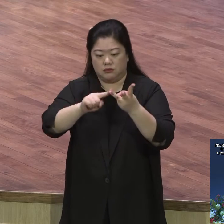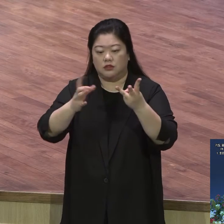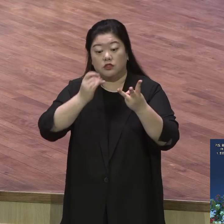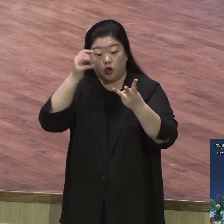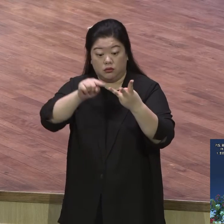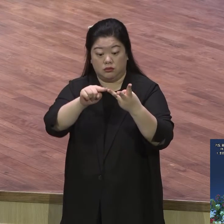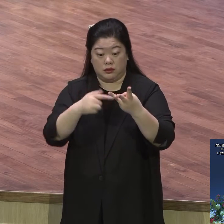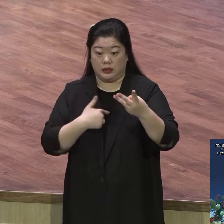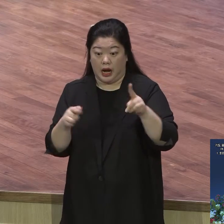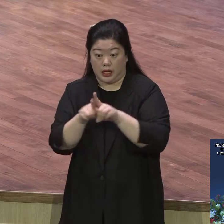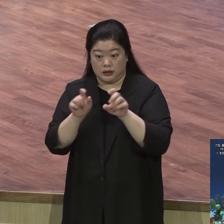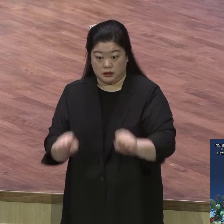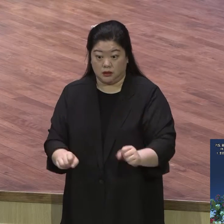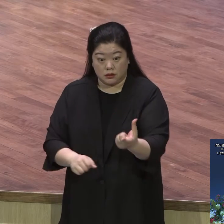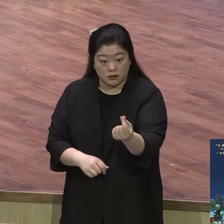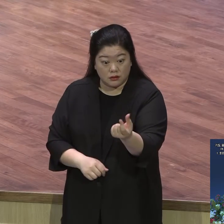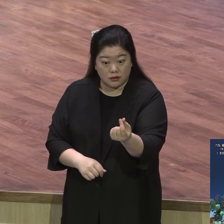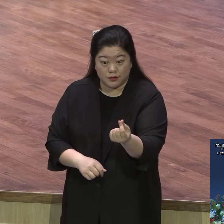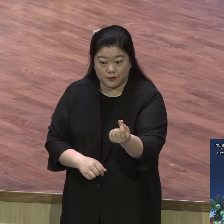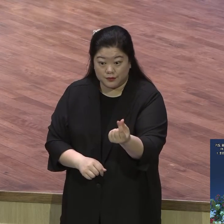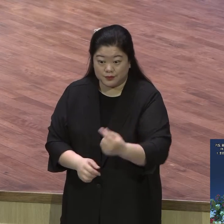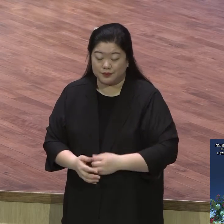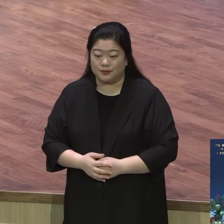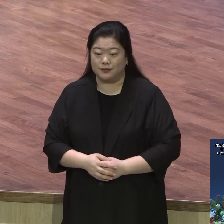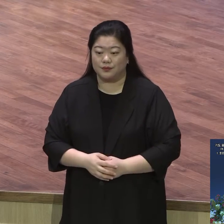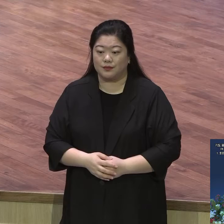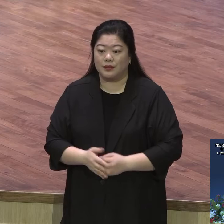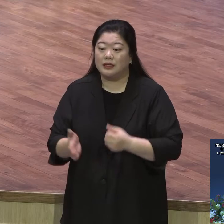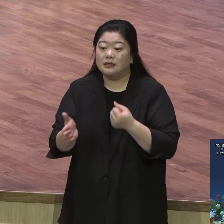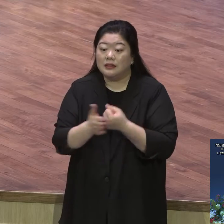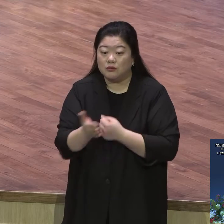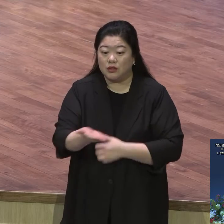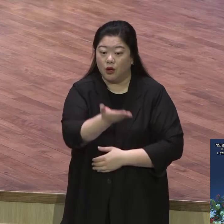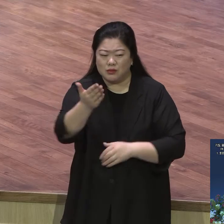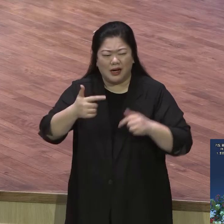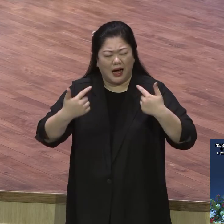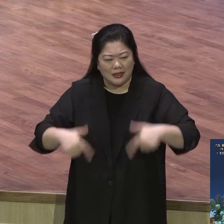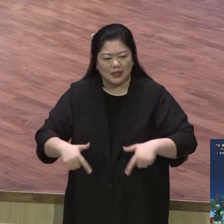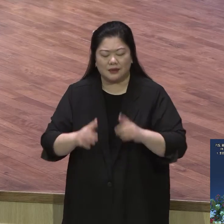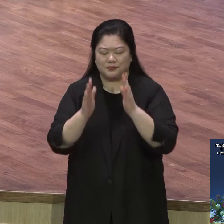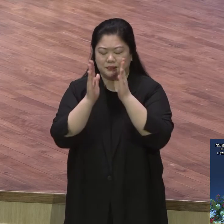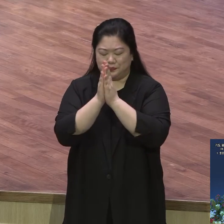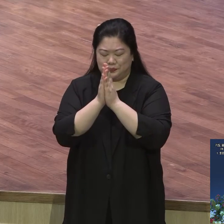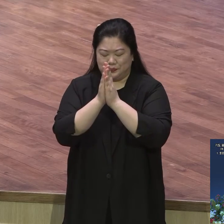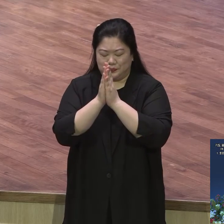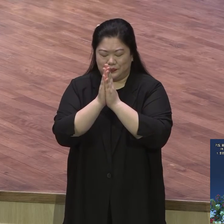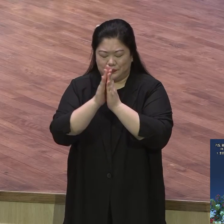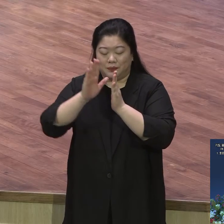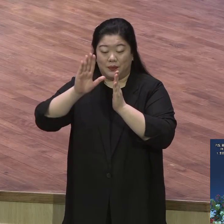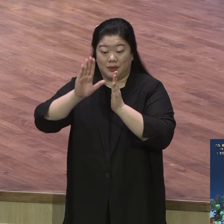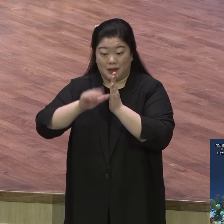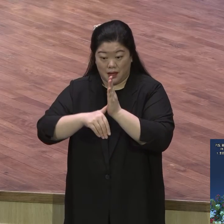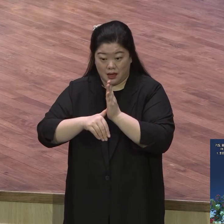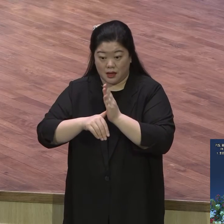여러분이 늘 기도할 때마다 하나님 앞에 성령의 능력을 달라고 기도하시 바랍니다